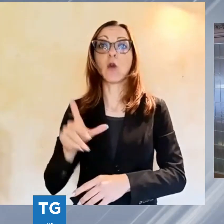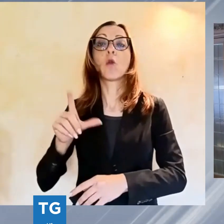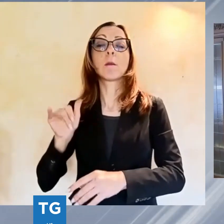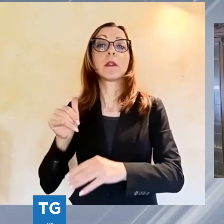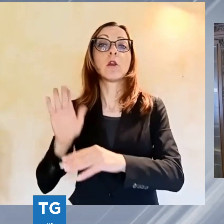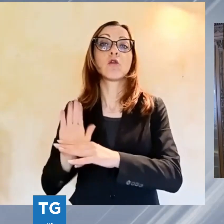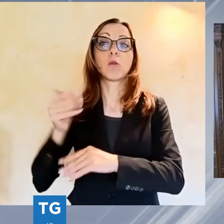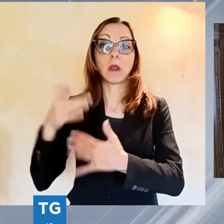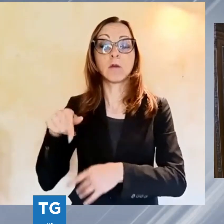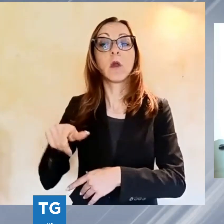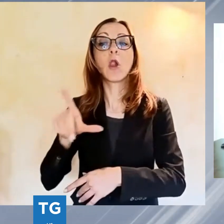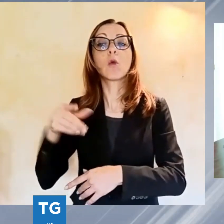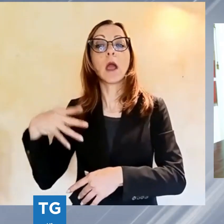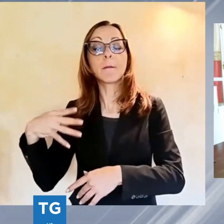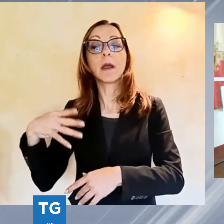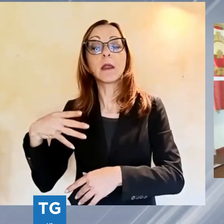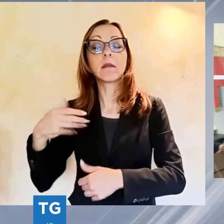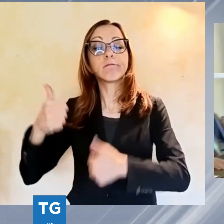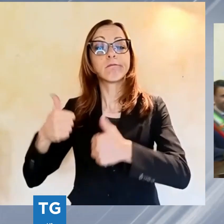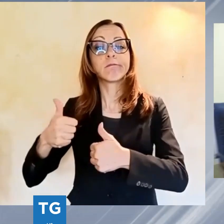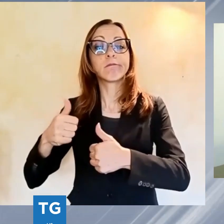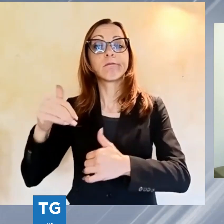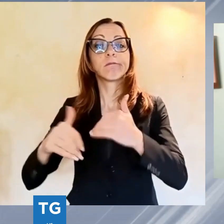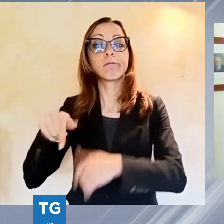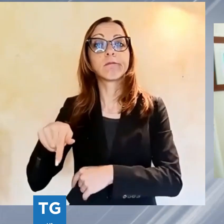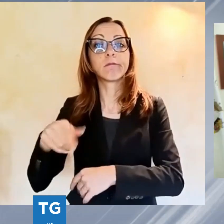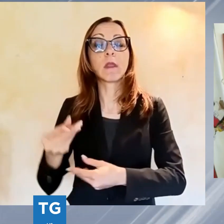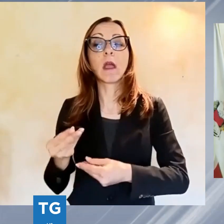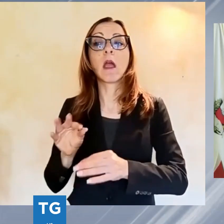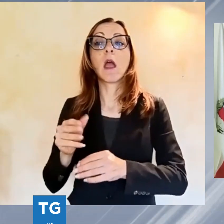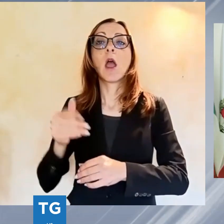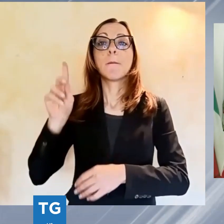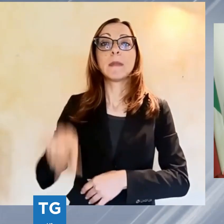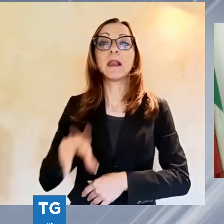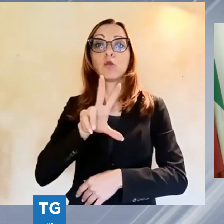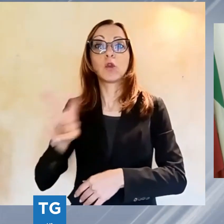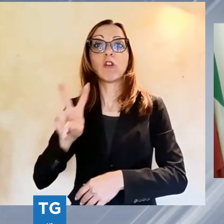tardi nella competizione elettorale, che è arrivato a 1.295 preferenze.